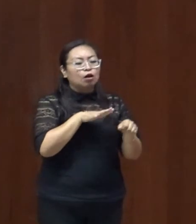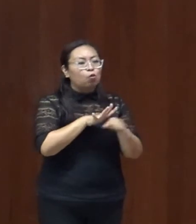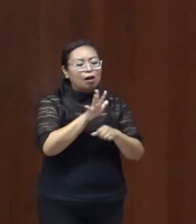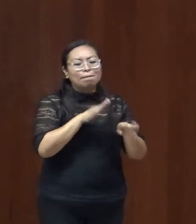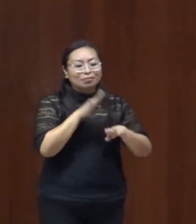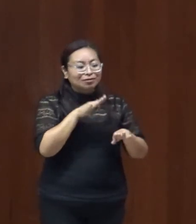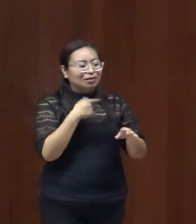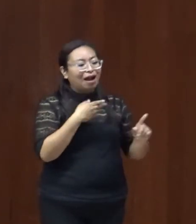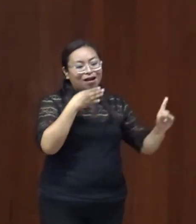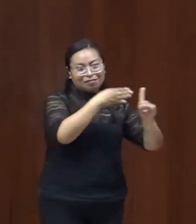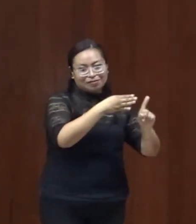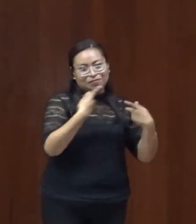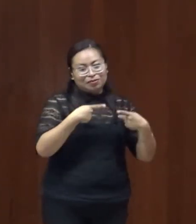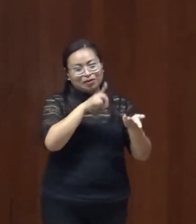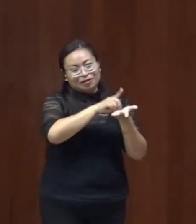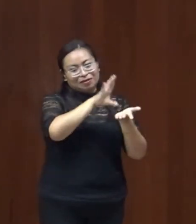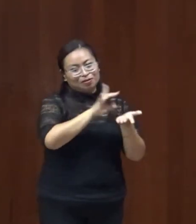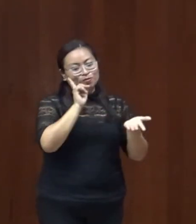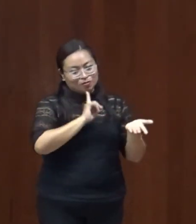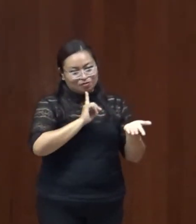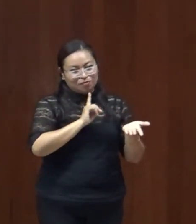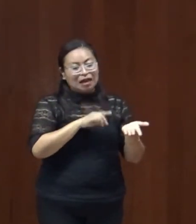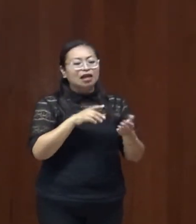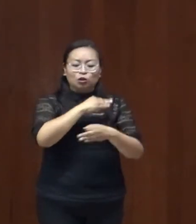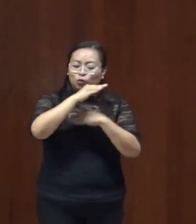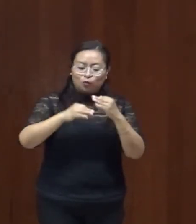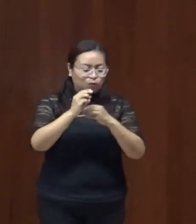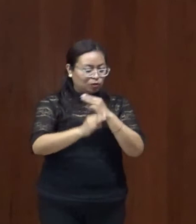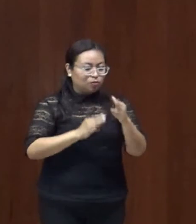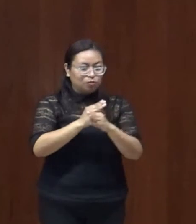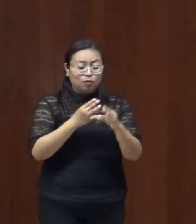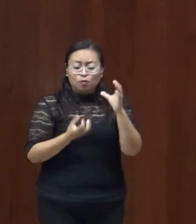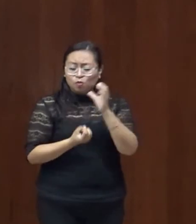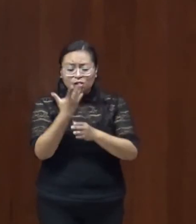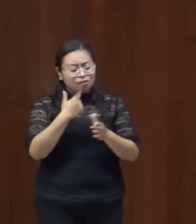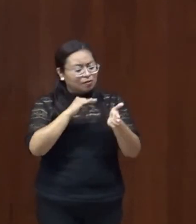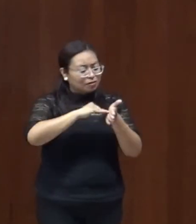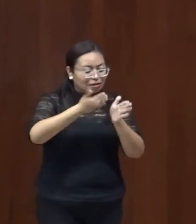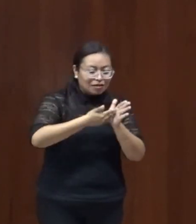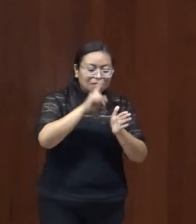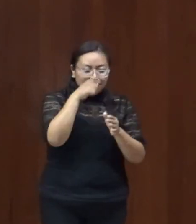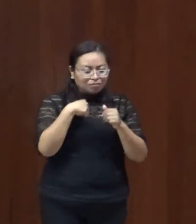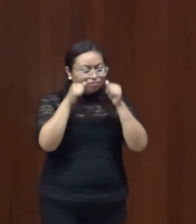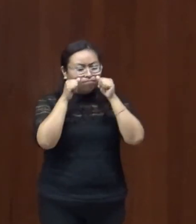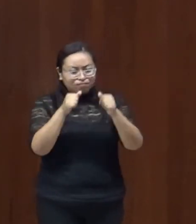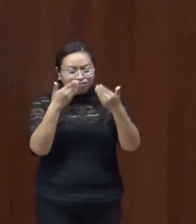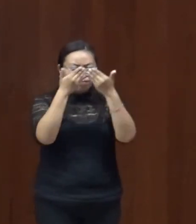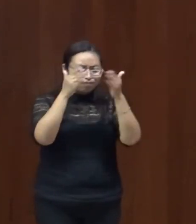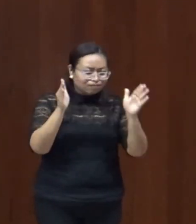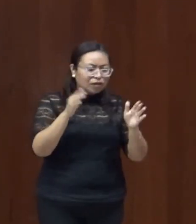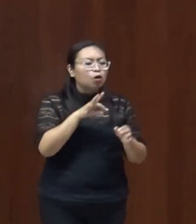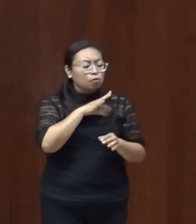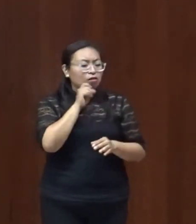en nuestro lugar en el mundo por otro lado las nuevas metodologías para mirarlo analizarlo como pueden